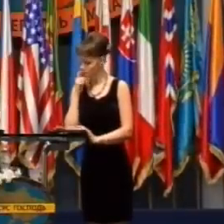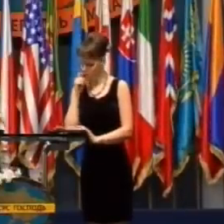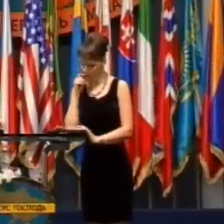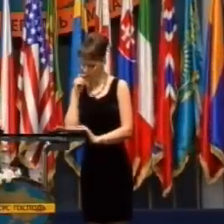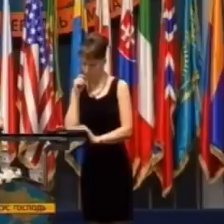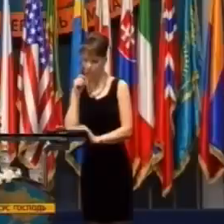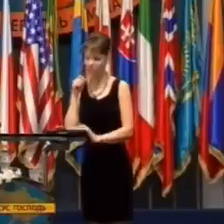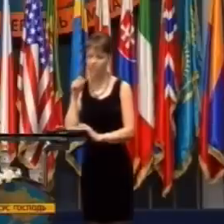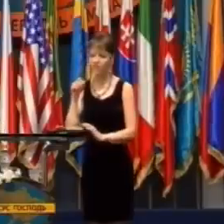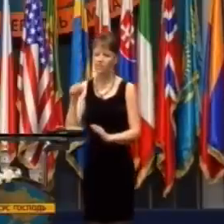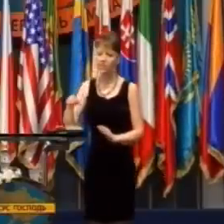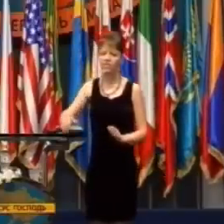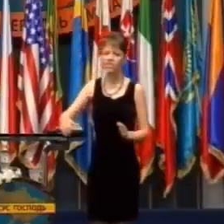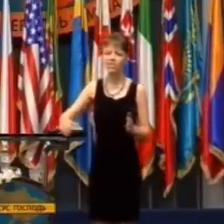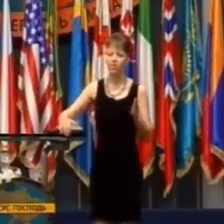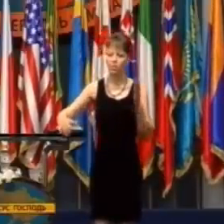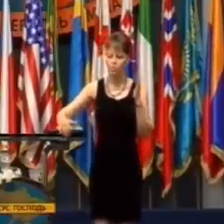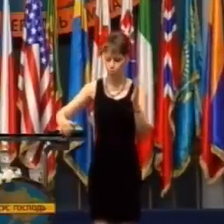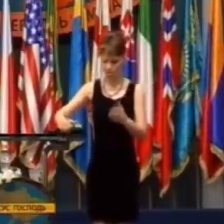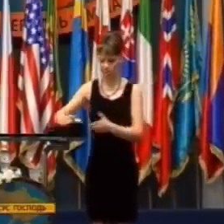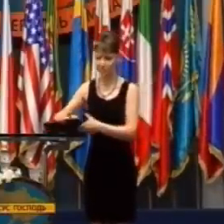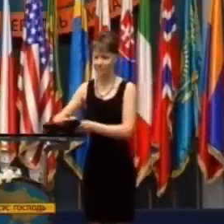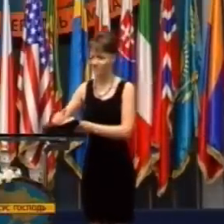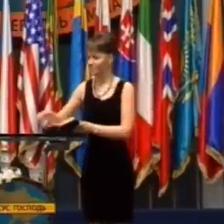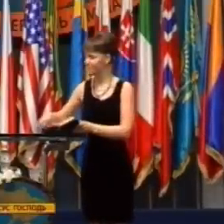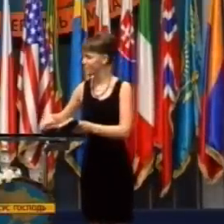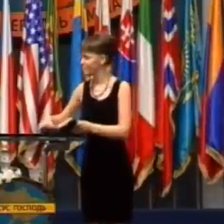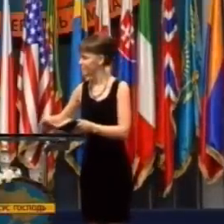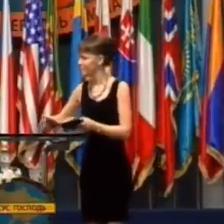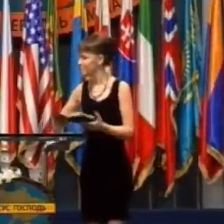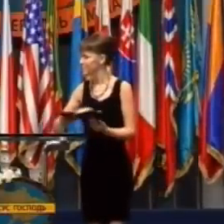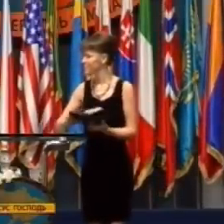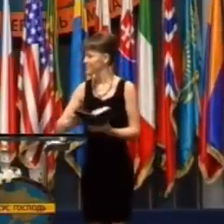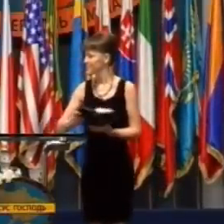som dostatočne jednoduchý človek na to,